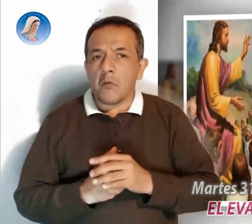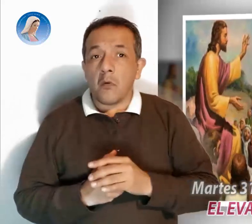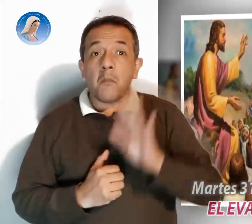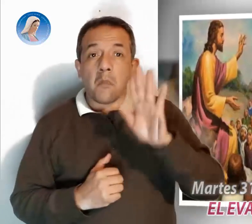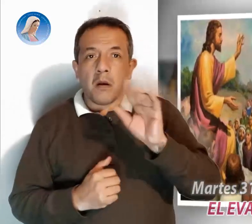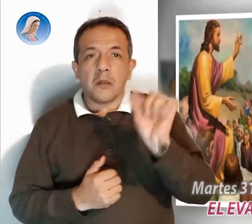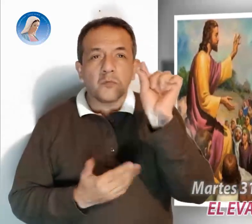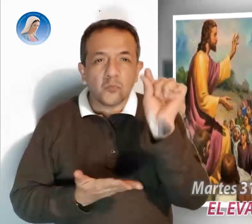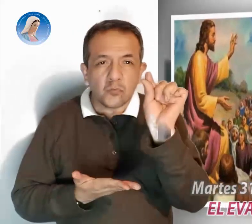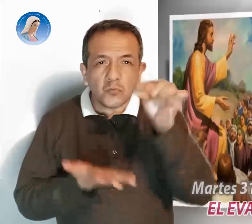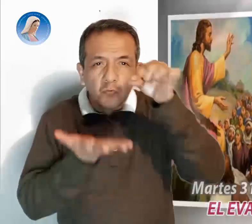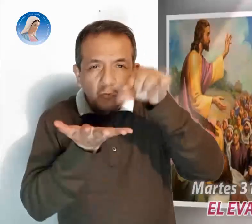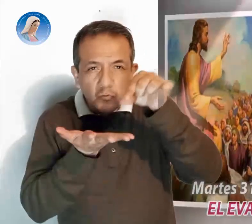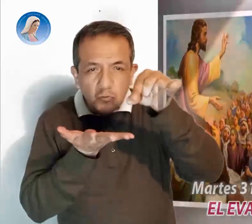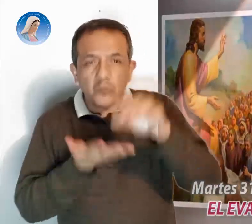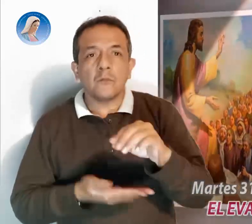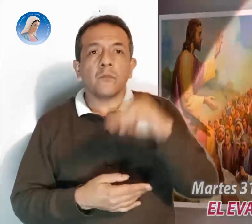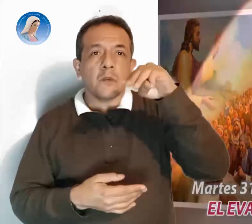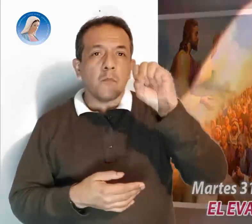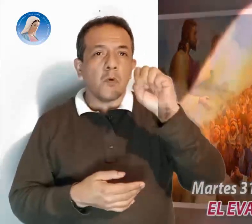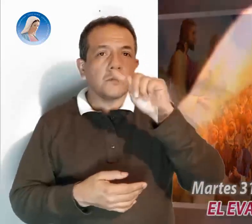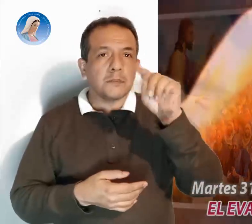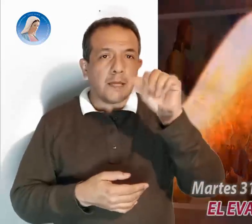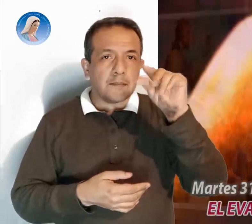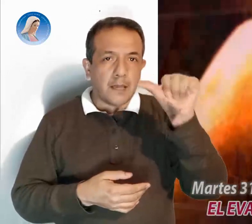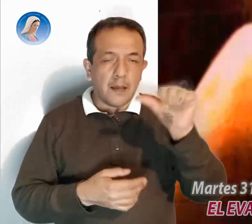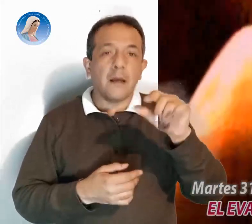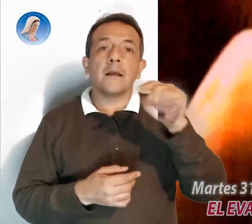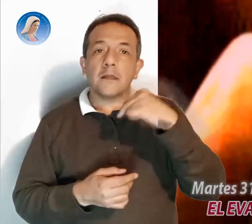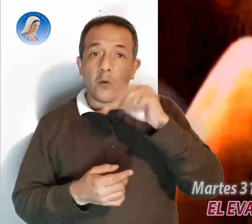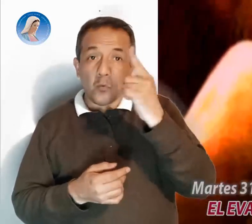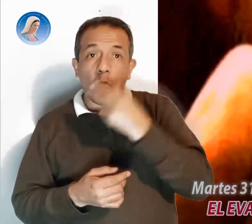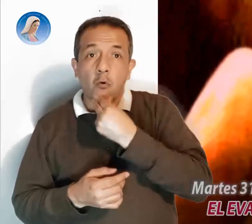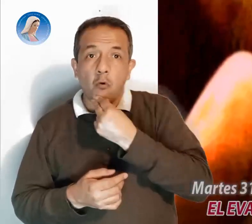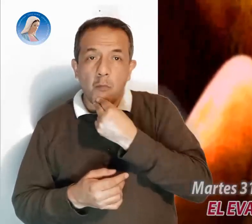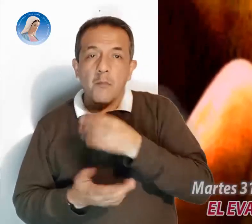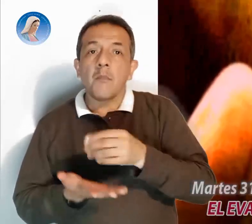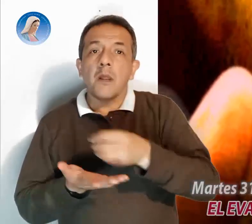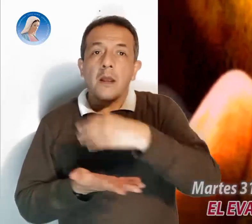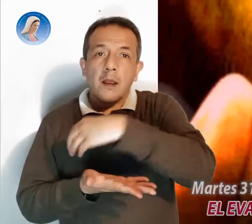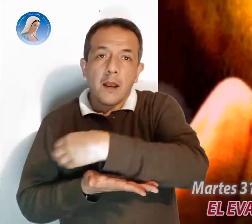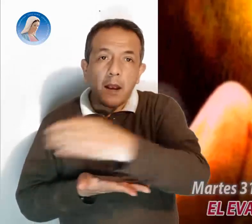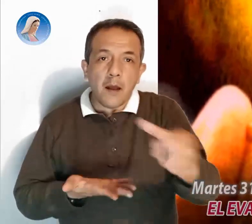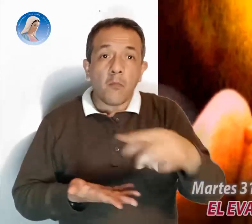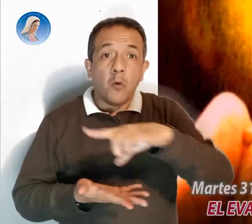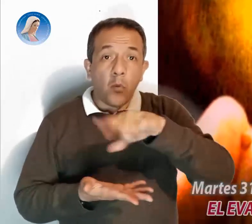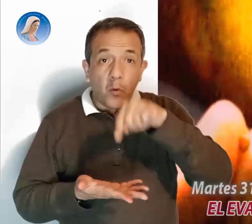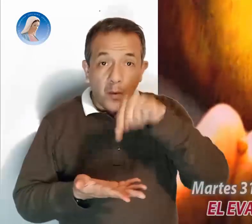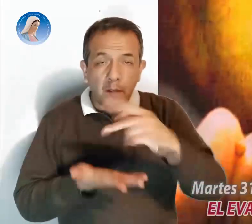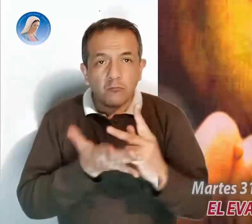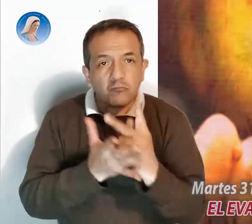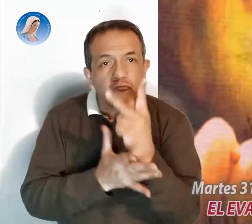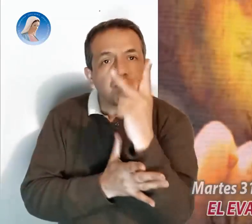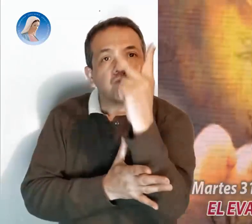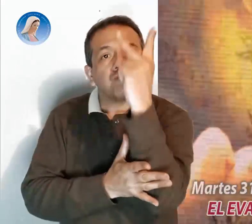Se parece a la semilla de mostaza que un hombre sembró en su huerta. Creció y se convirtió en